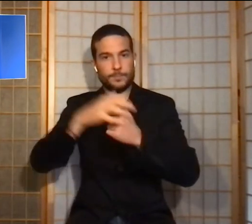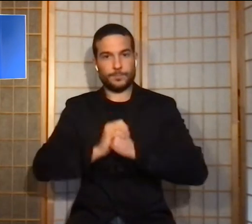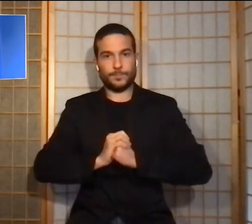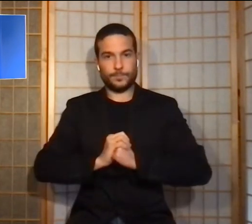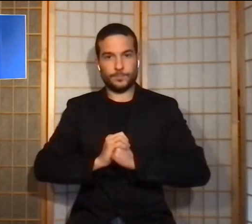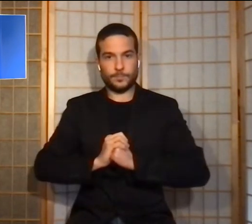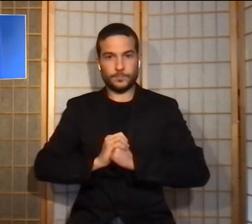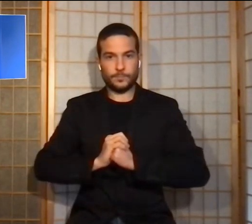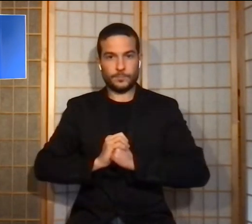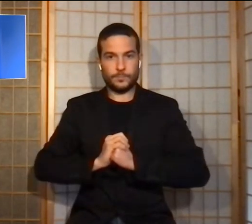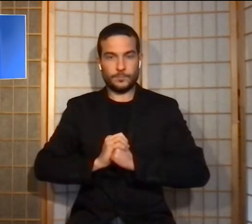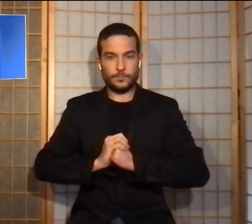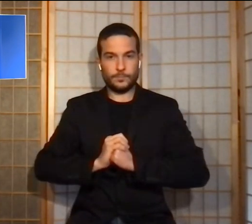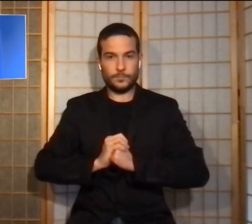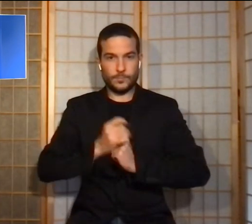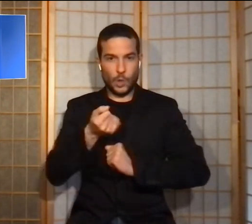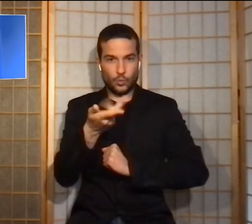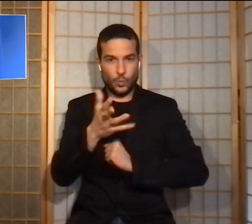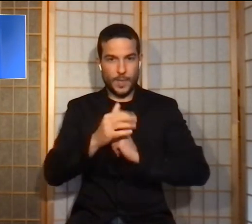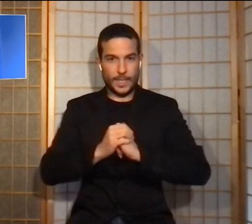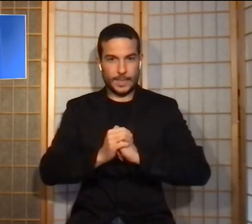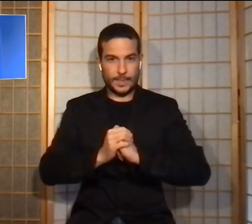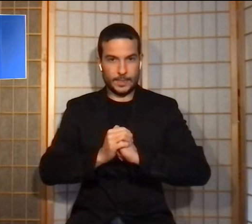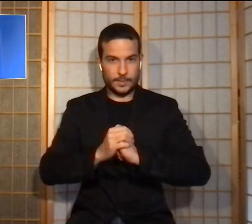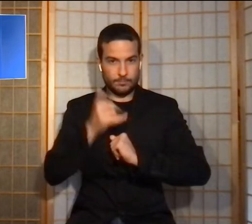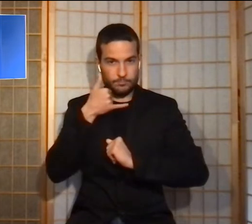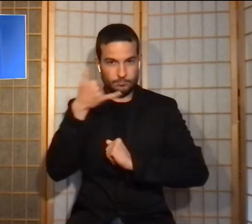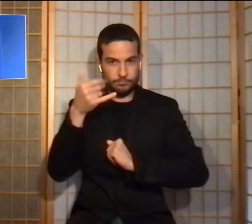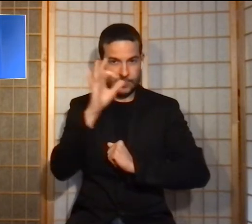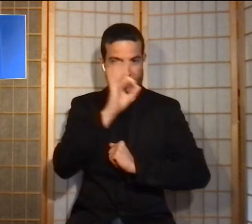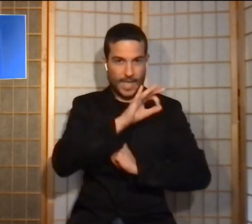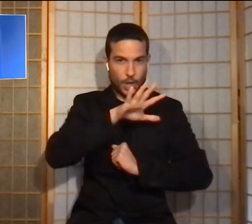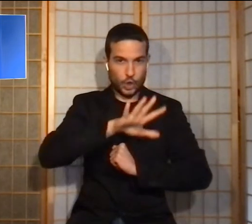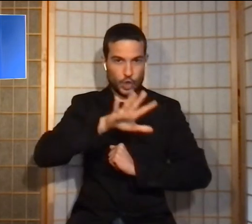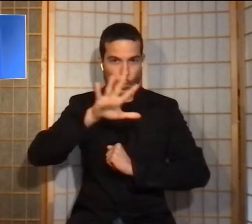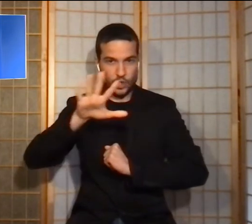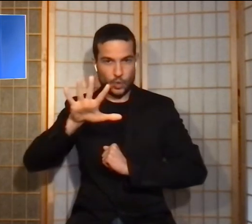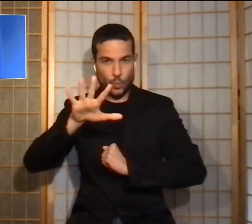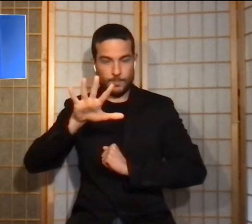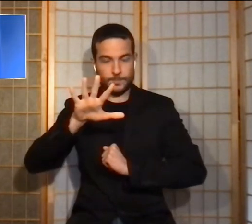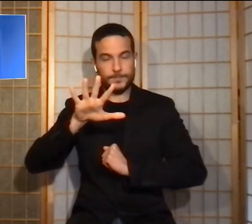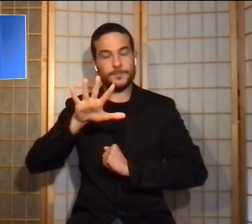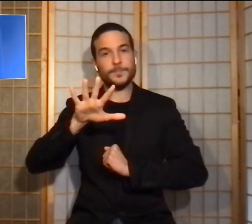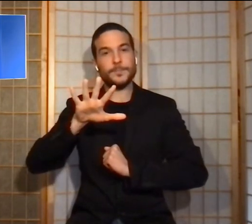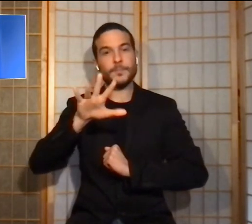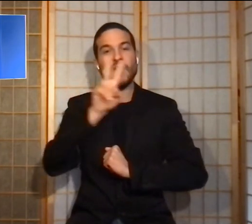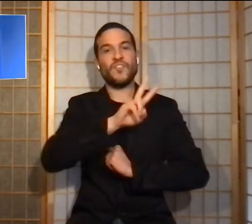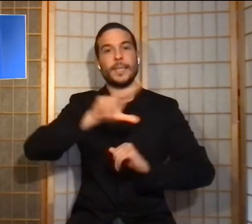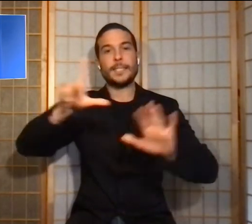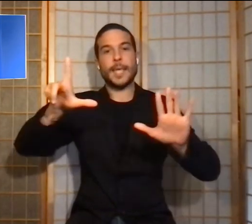Questi numeri sono 055 27